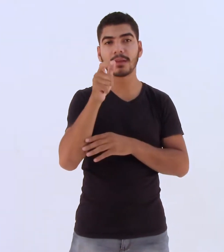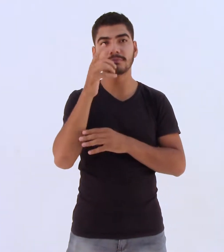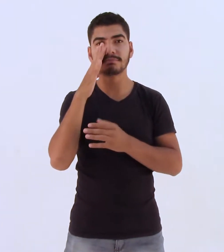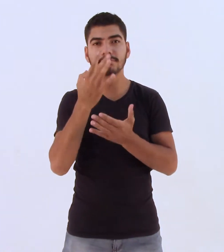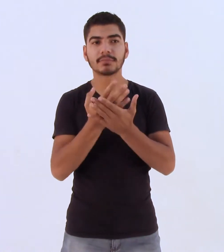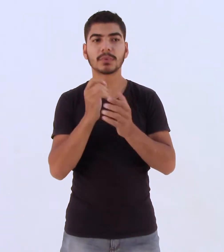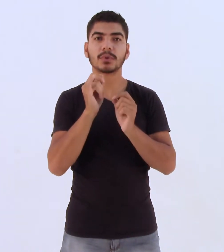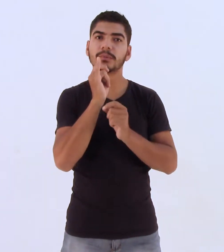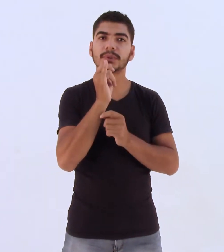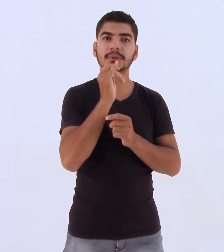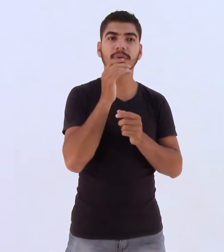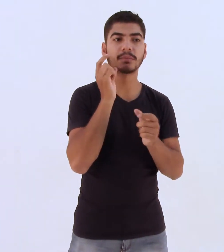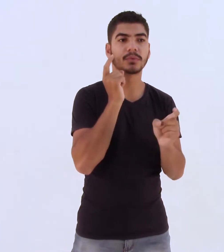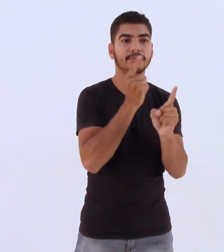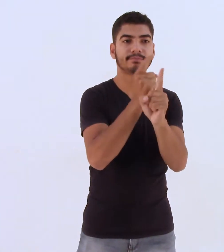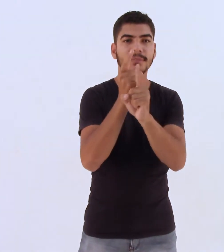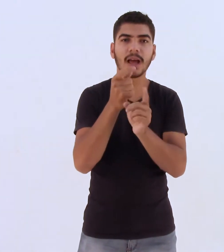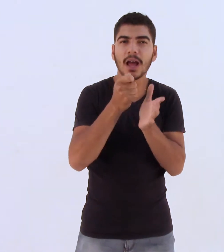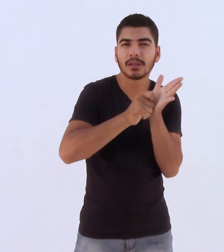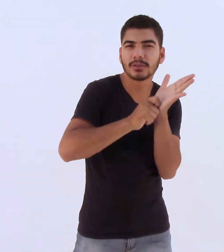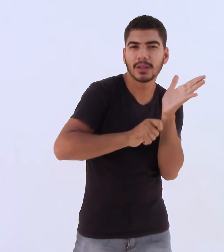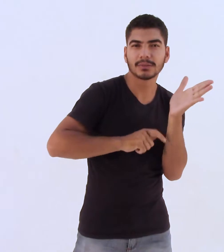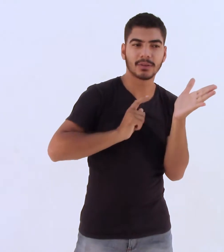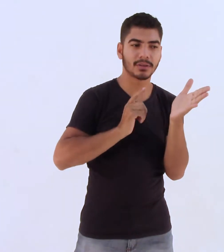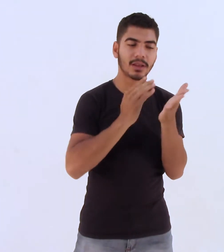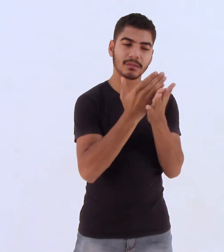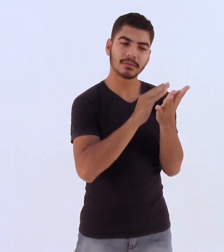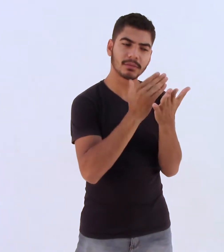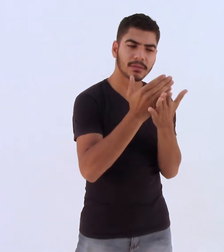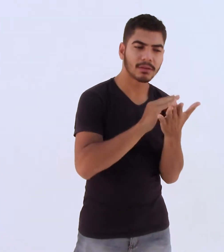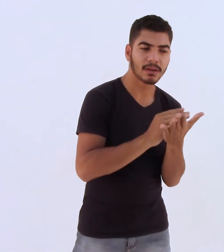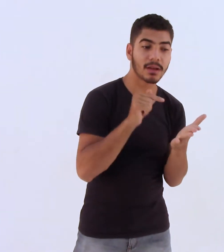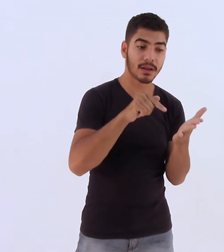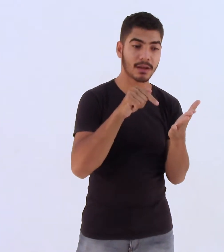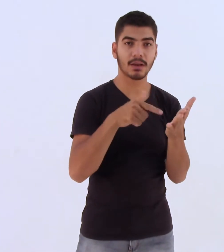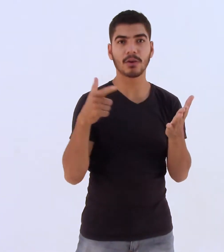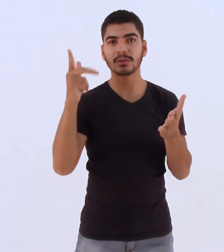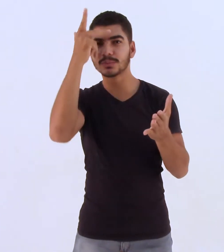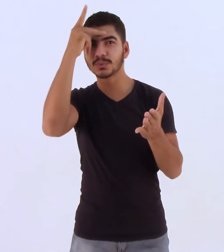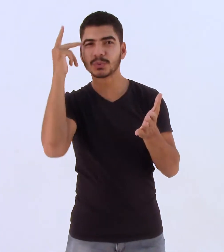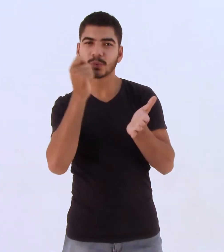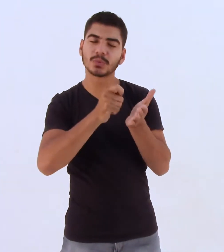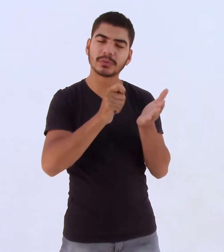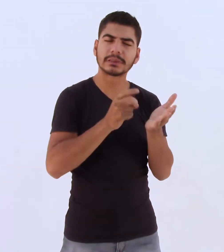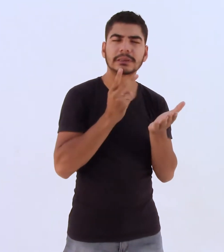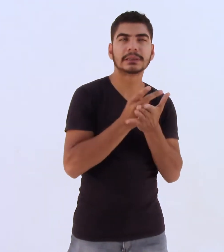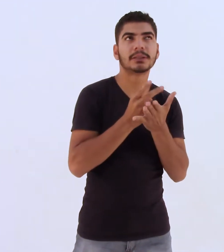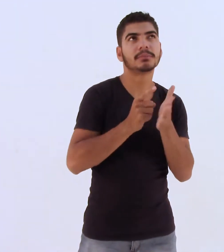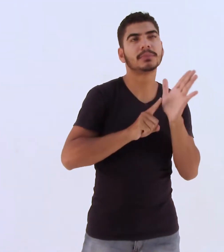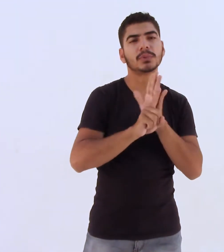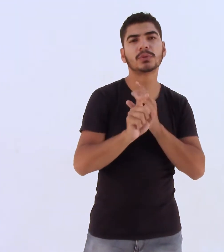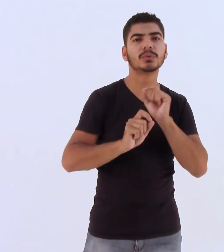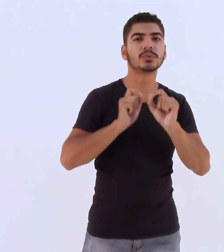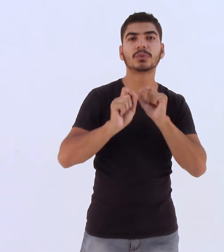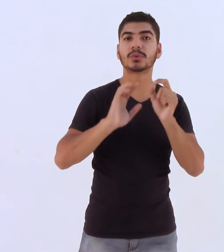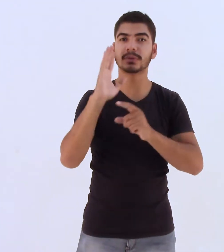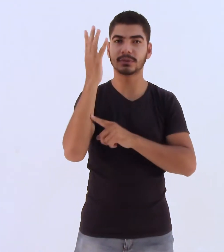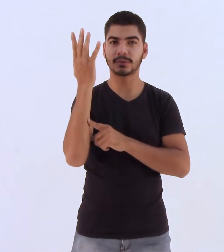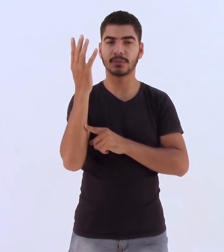dedicações ou anotações nas páginas. É uma ódio a uma vida que não vivi. Sempre me pergunto a quem pertenceu. Rodrigo Siqueira